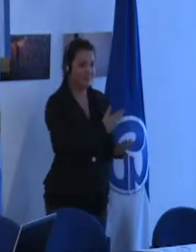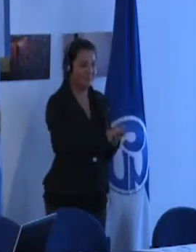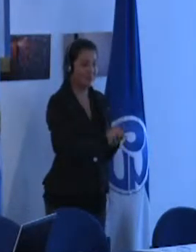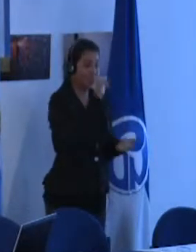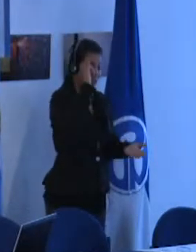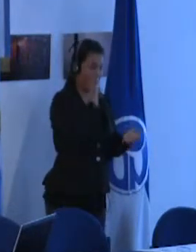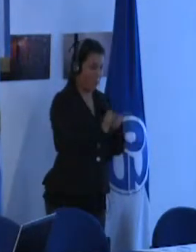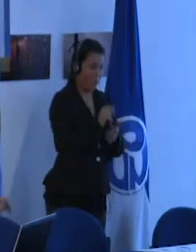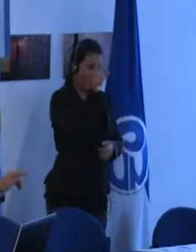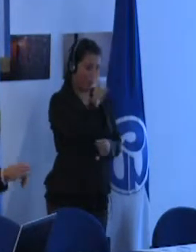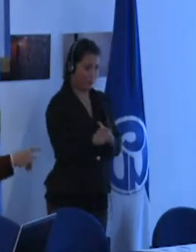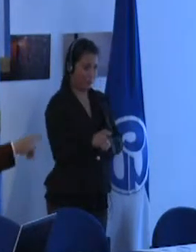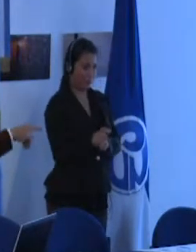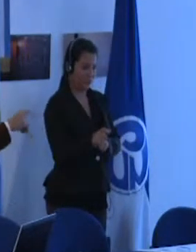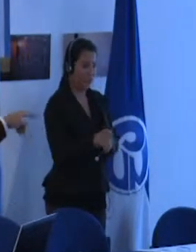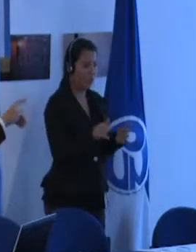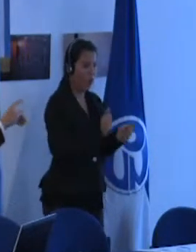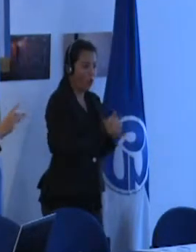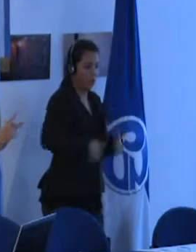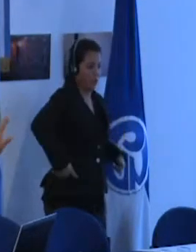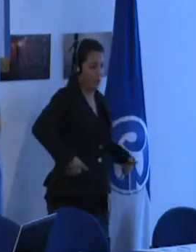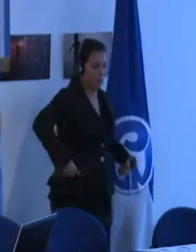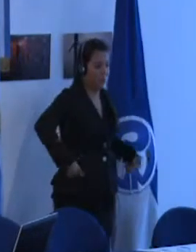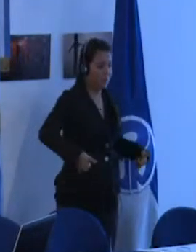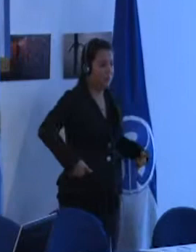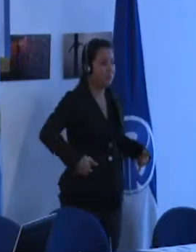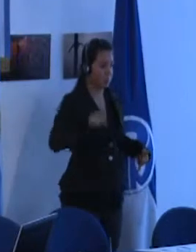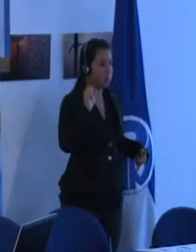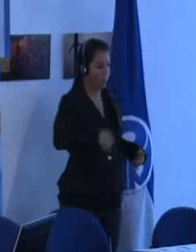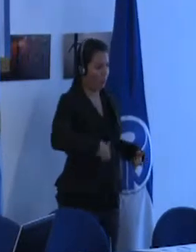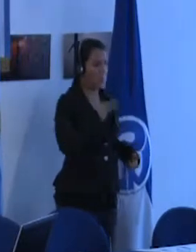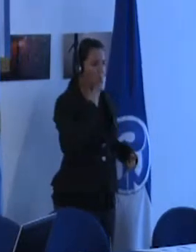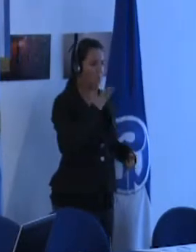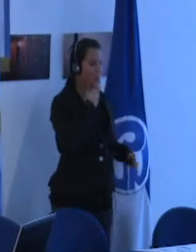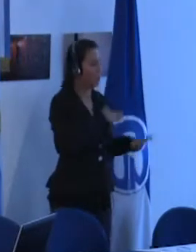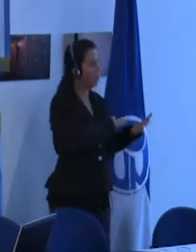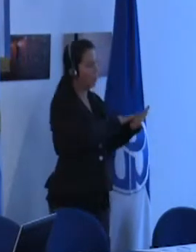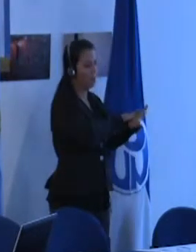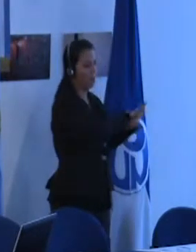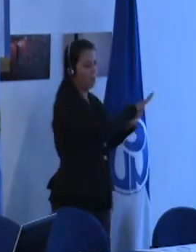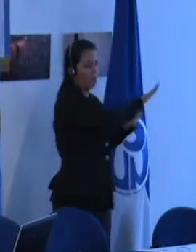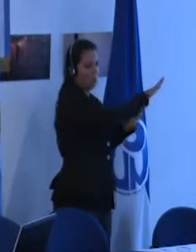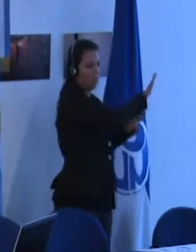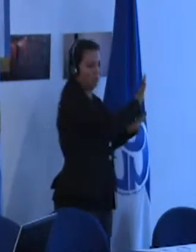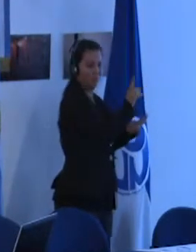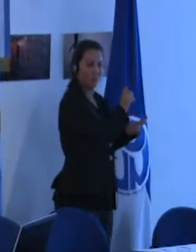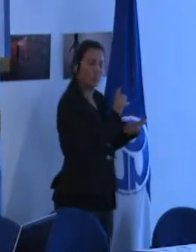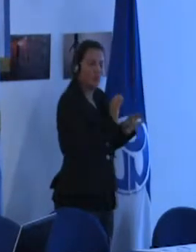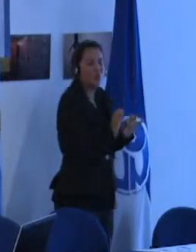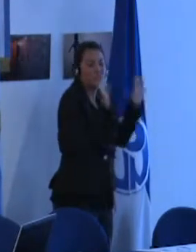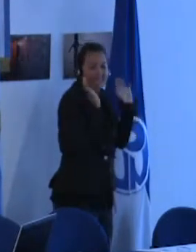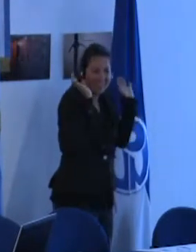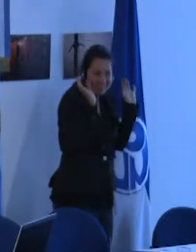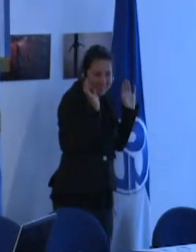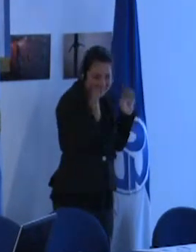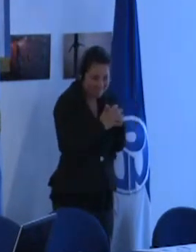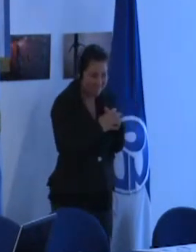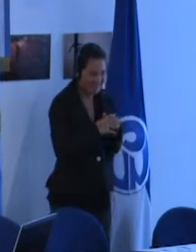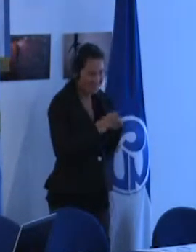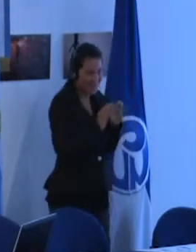creo que la persona con la silla de ruedas podrá subir al bus con un poco de suerte